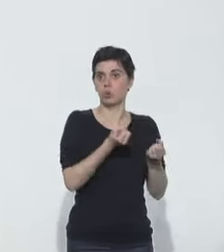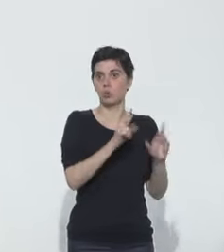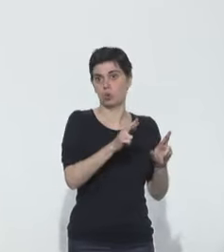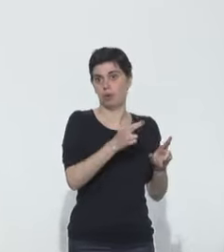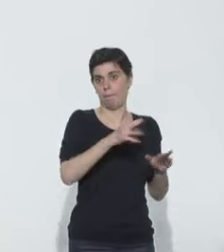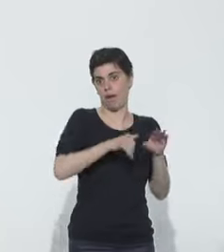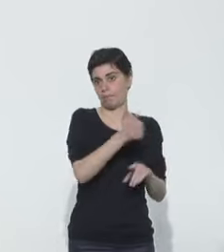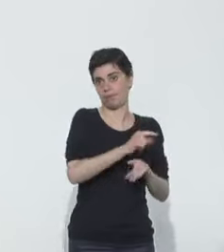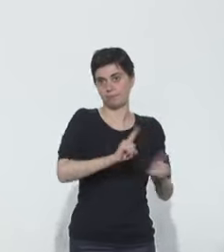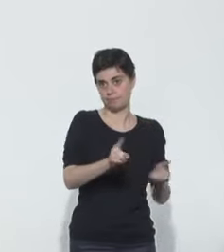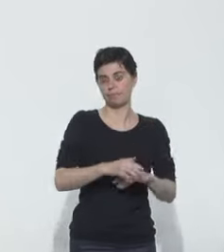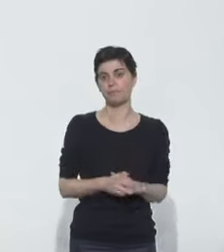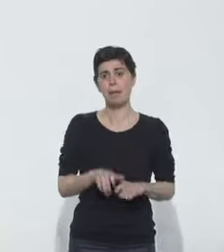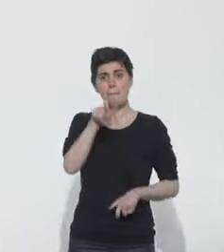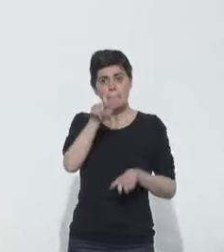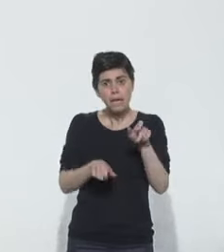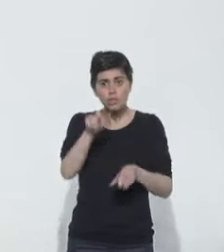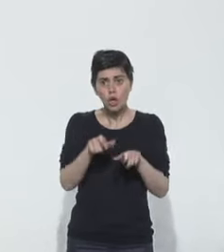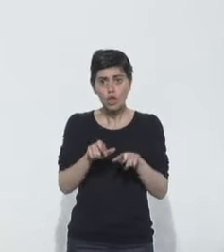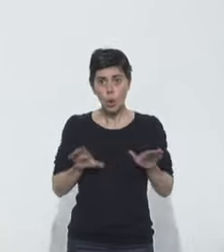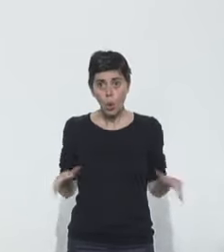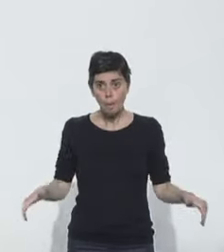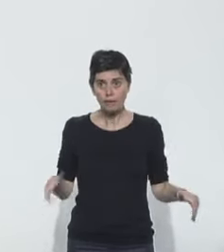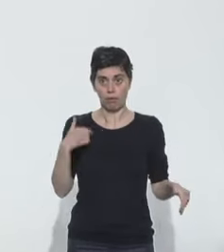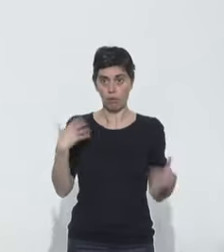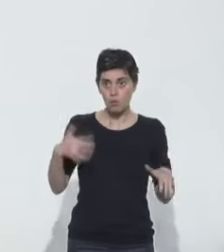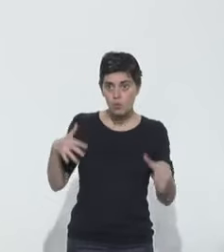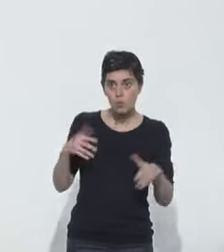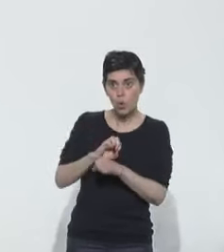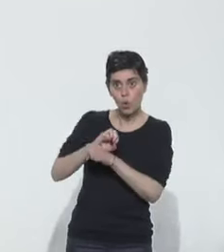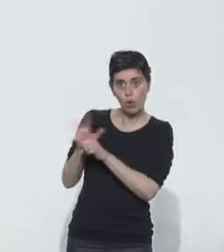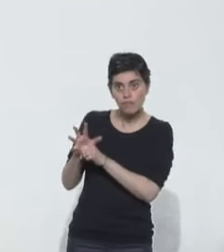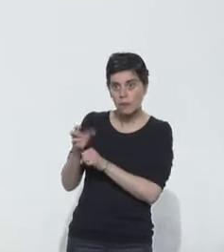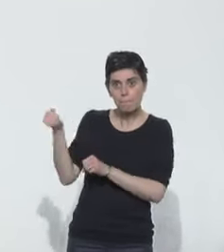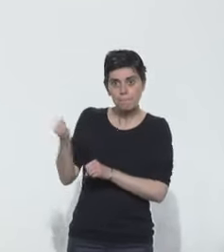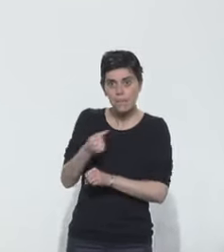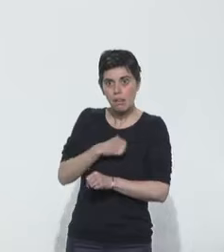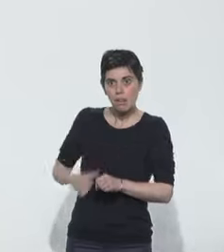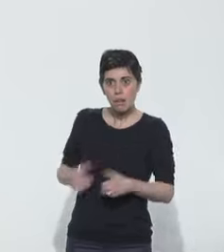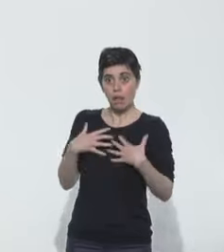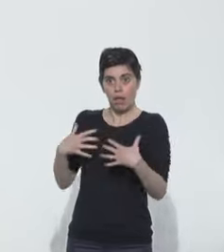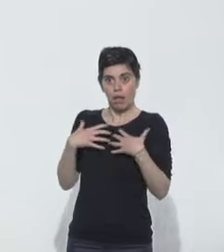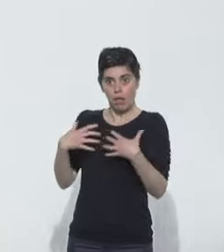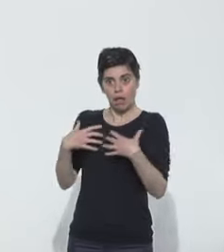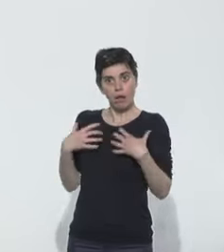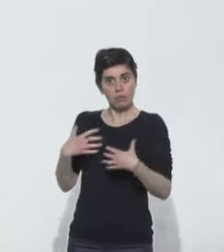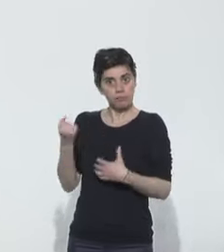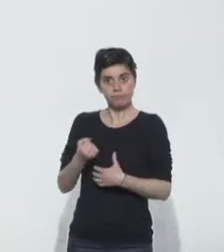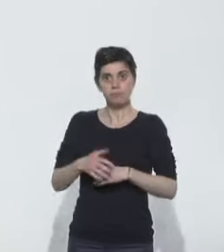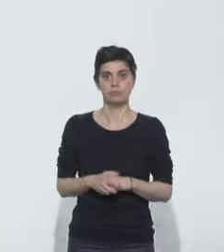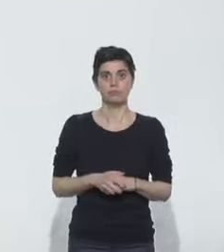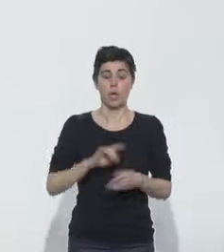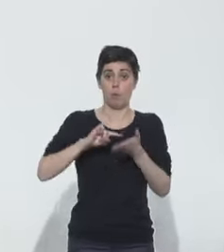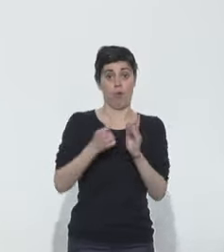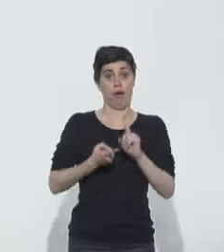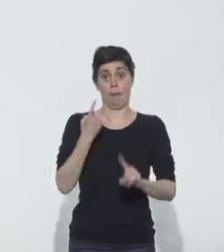Comment expliquez-vous que les personnes obèses présentent les formes les plus graves du Covid-19 ? Insuffisance respiratoire ? Alors, c'est un point important qui est